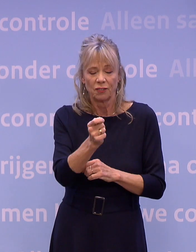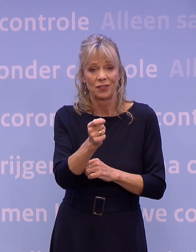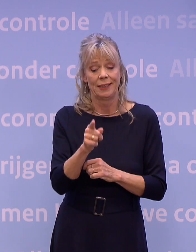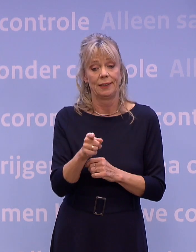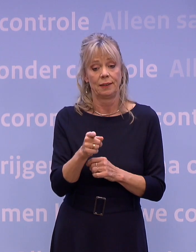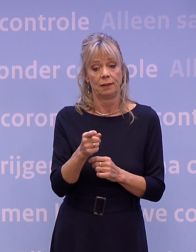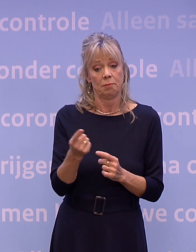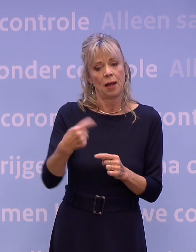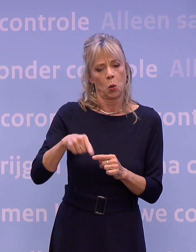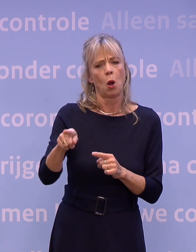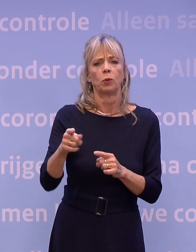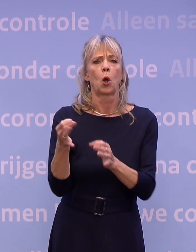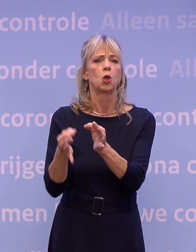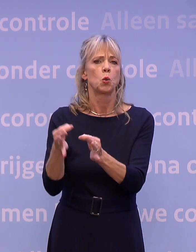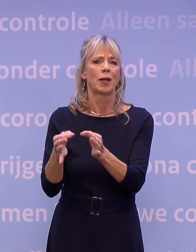van dat juridisch vastleggen.